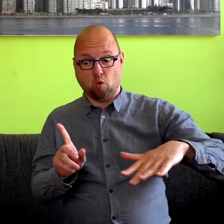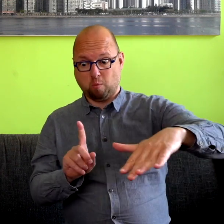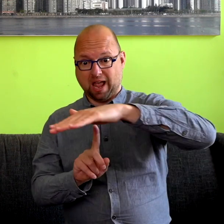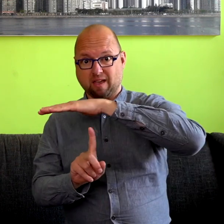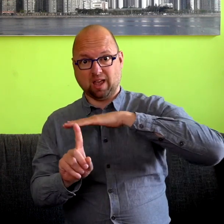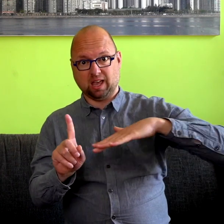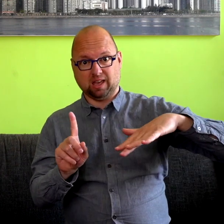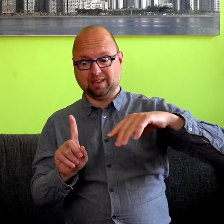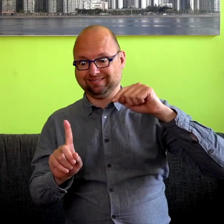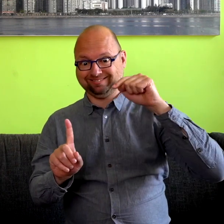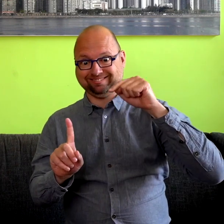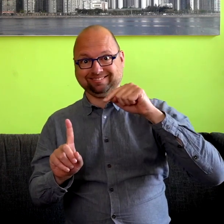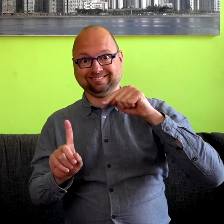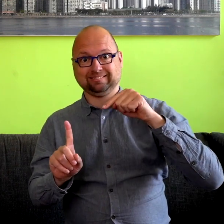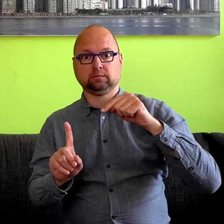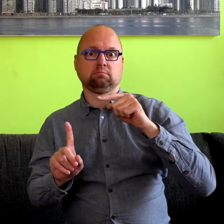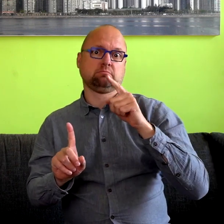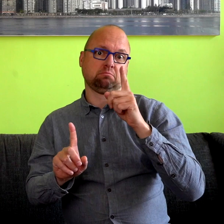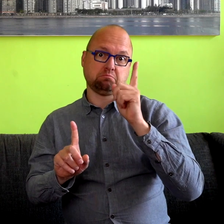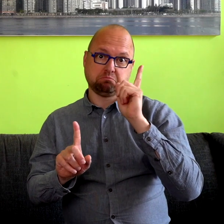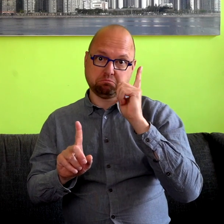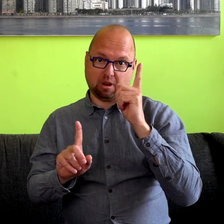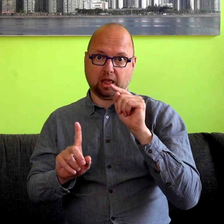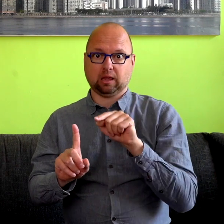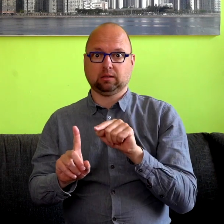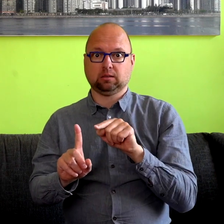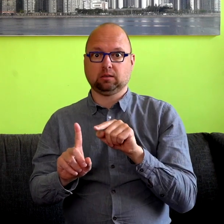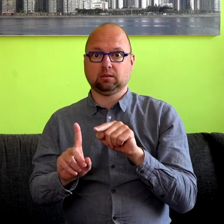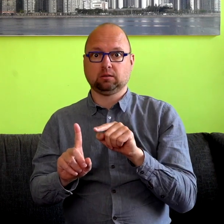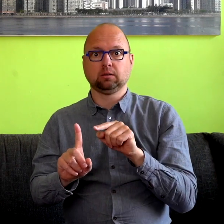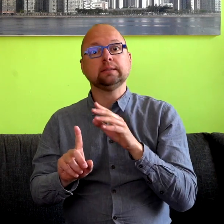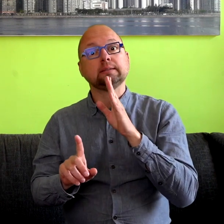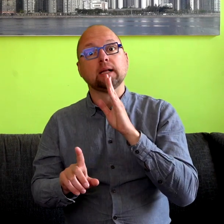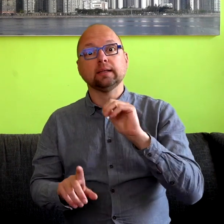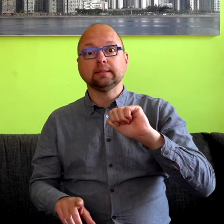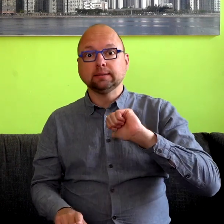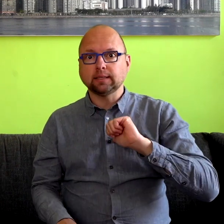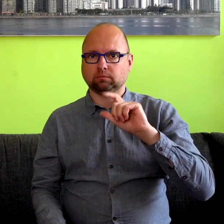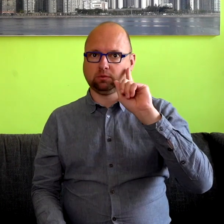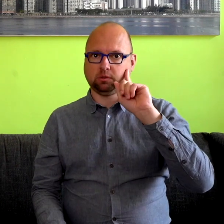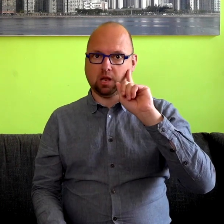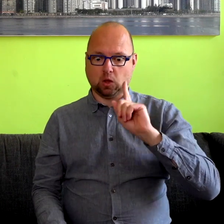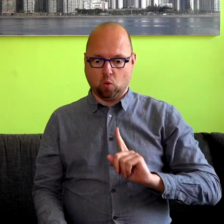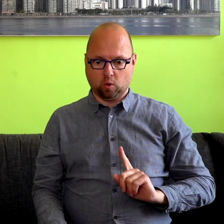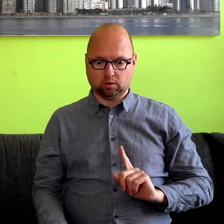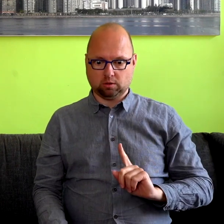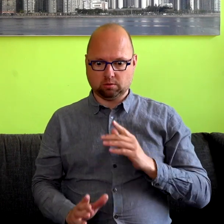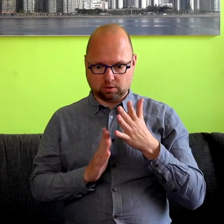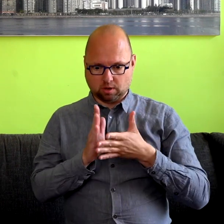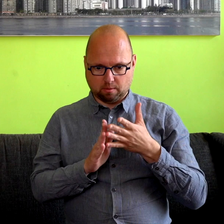Die omgeving van mensen, dat is natuurlijk waar het in zo'n geval om gaat. Als je zelf als slechthorende gebarentaal zou leren,